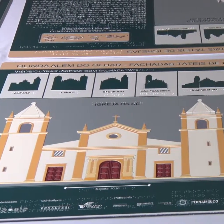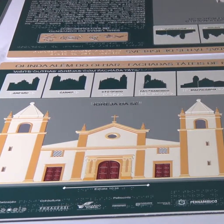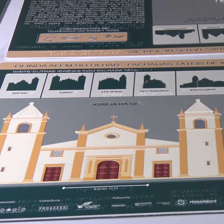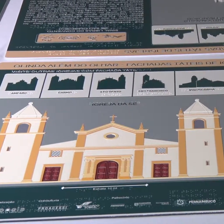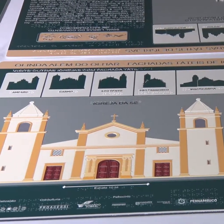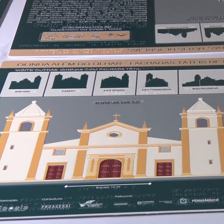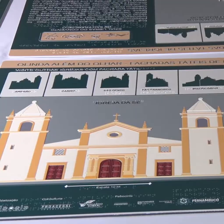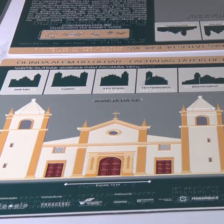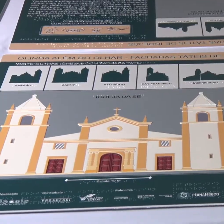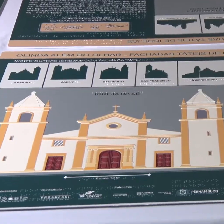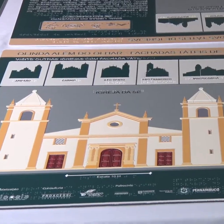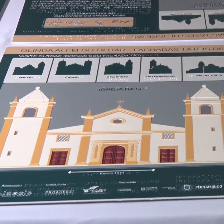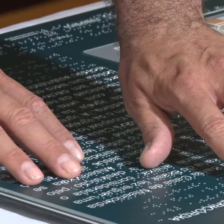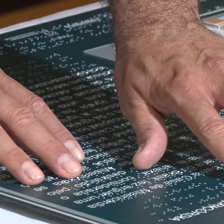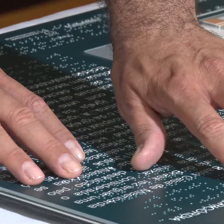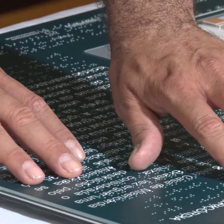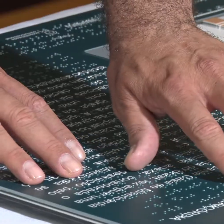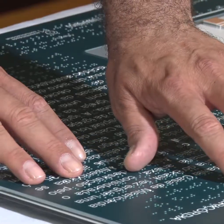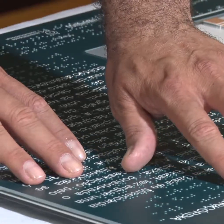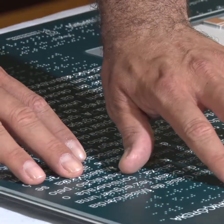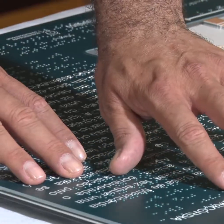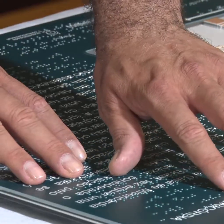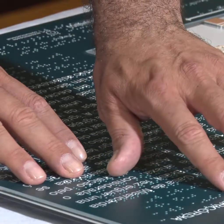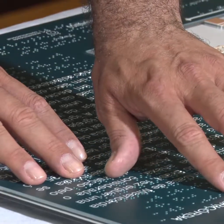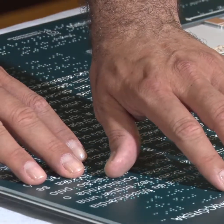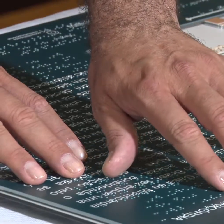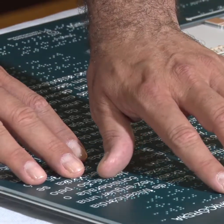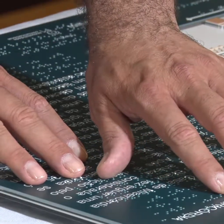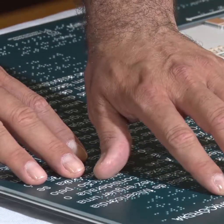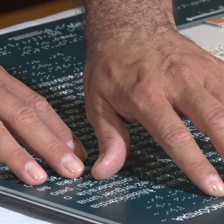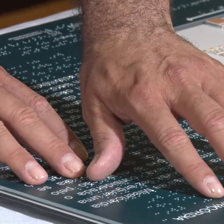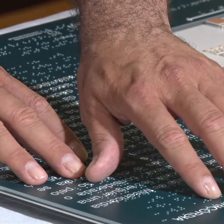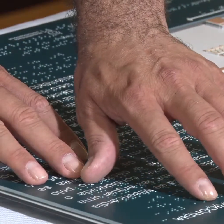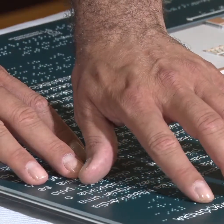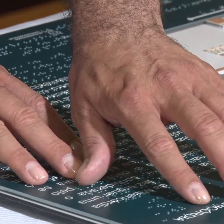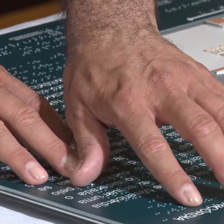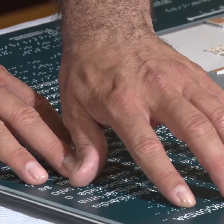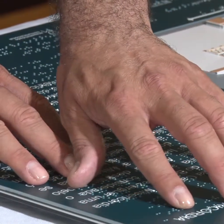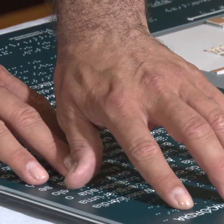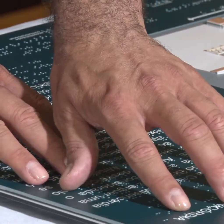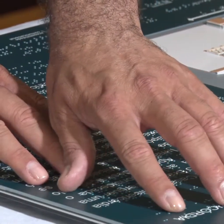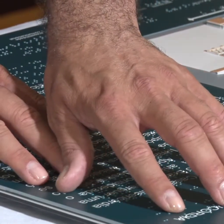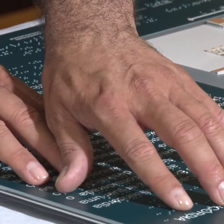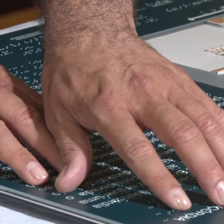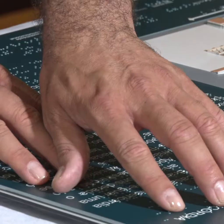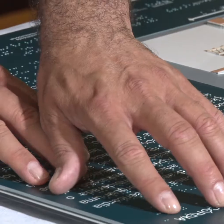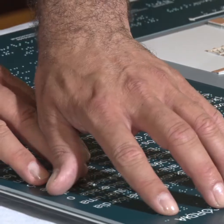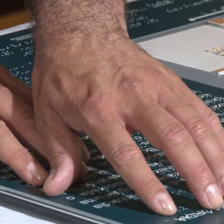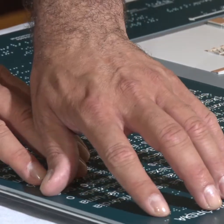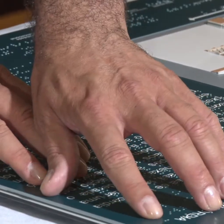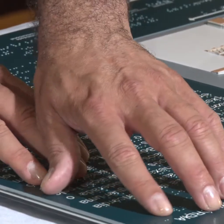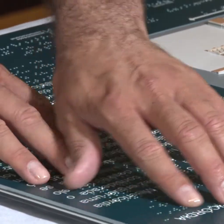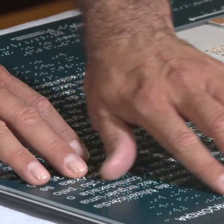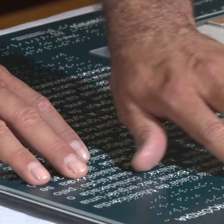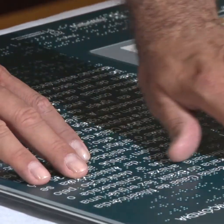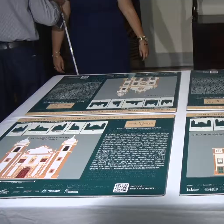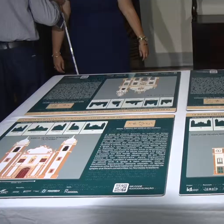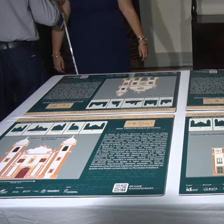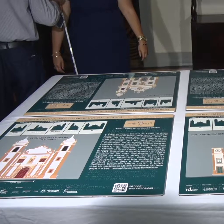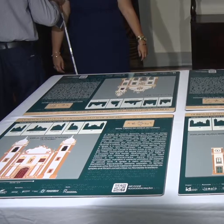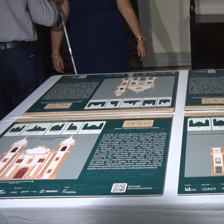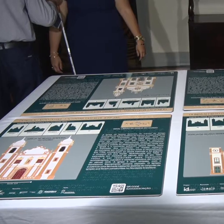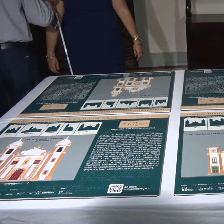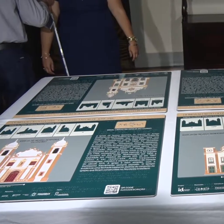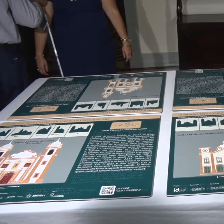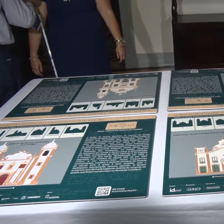as informações históricas de cada uma. Os painéis serão colocados de início dentro de seis igrejas de